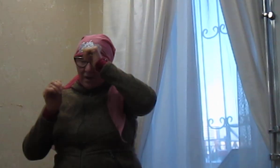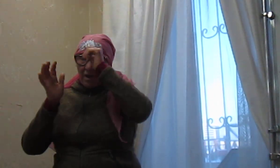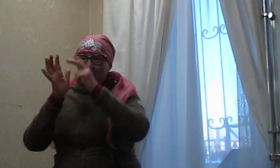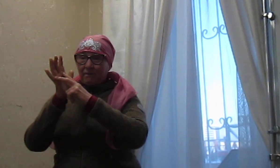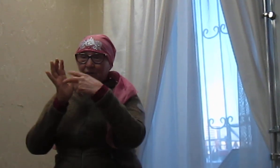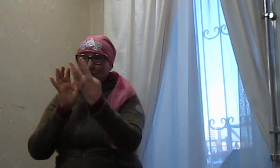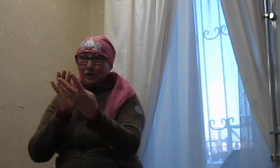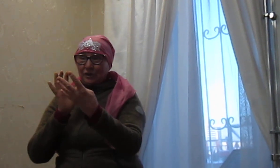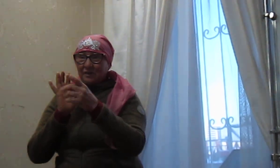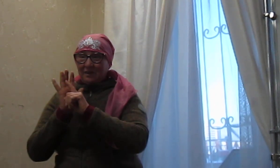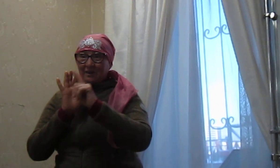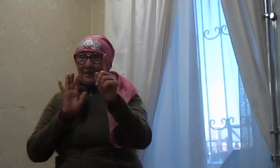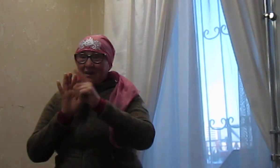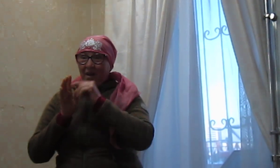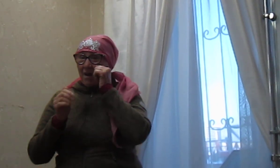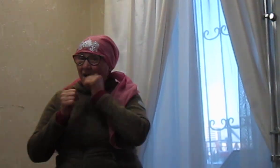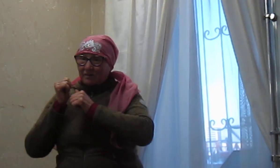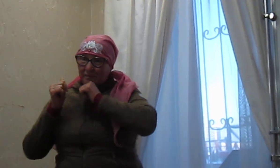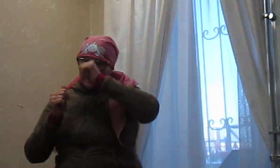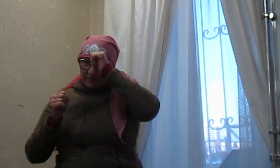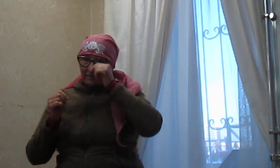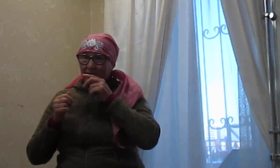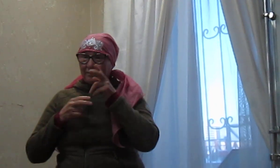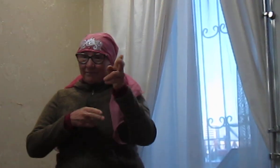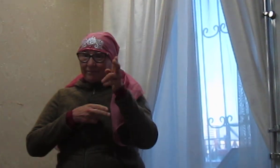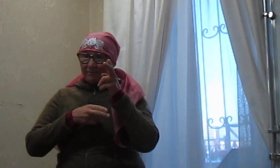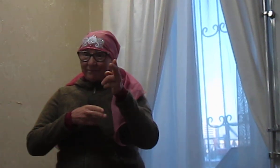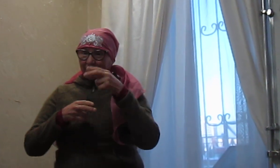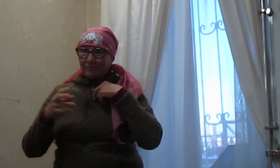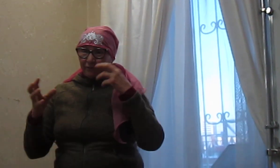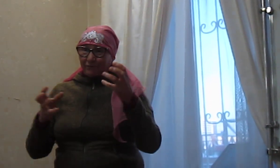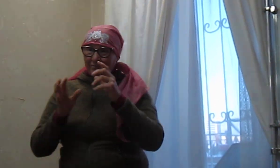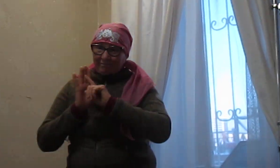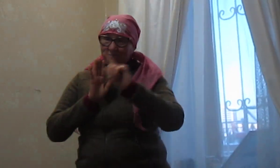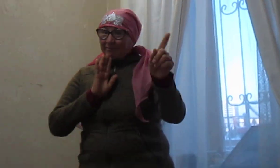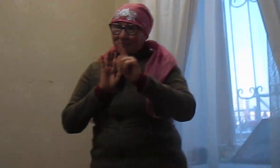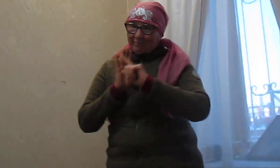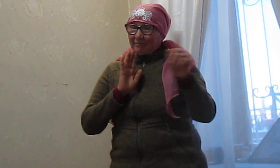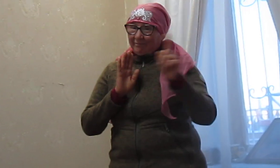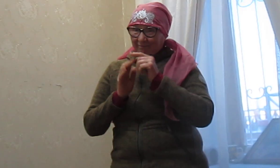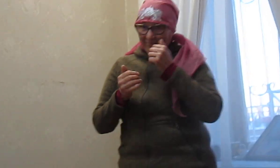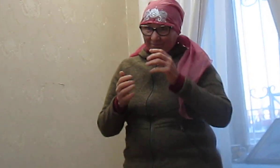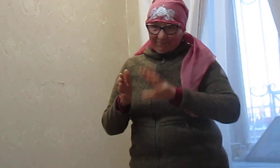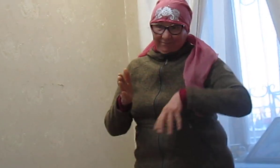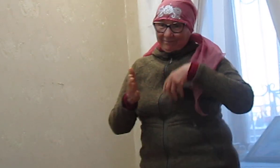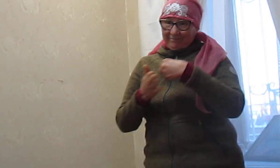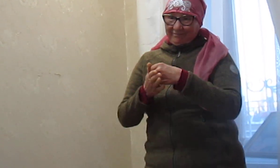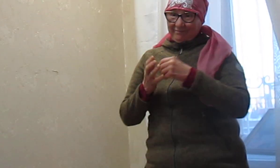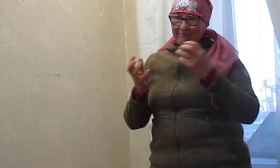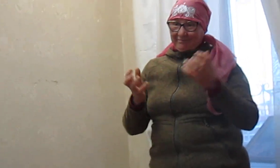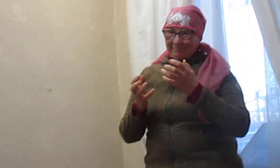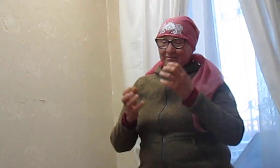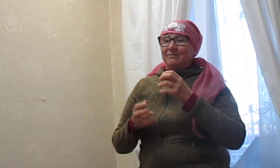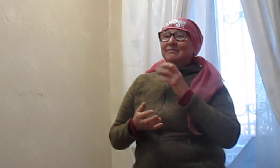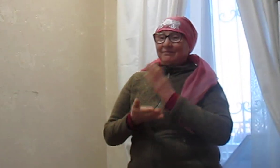Восемь-четыре года? Восемь-четыре года? Да, еще нормально. Сейчас внуки есть, скажи.